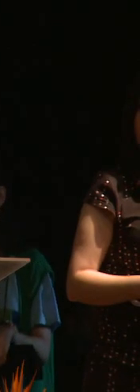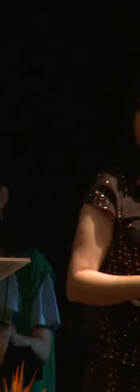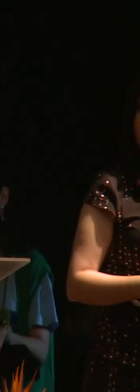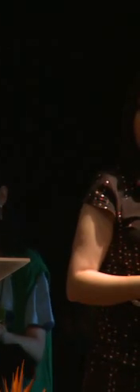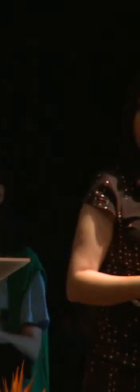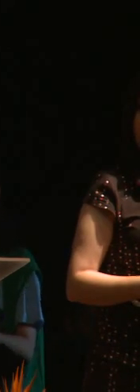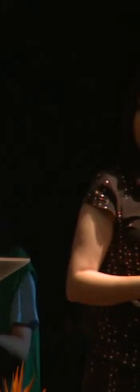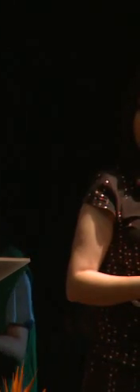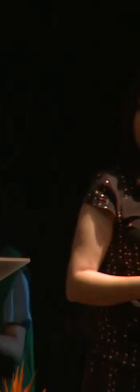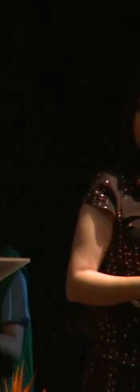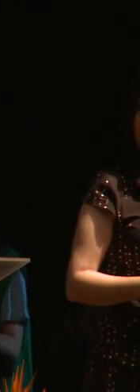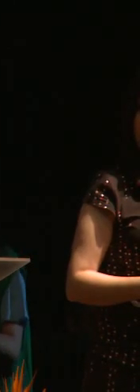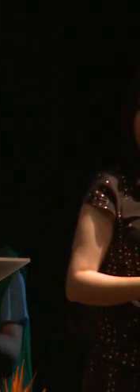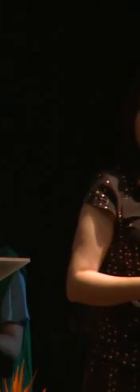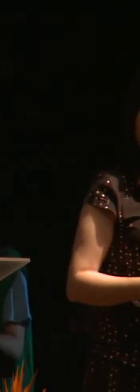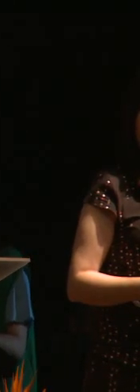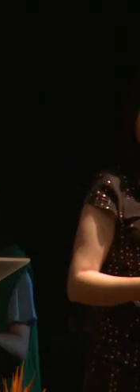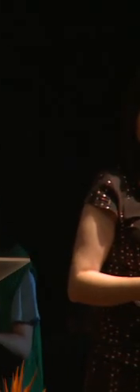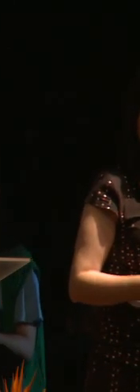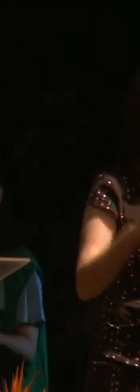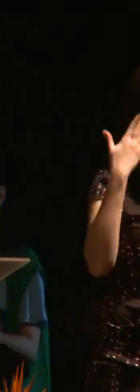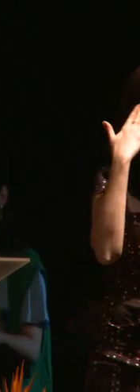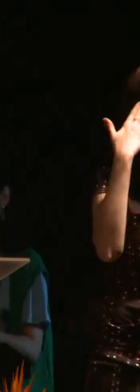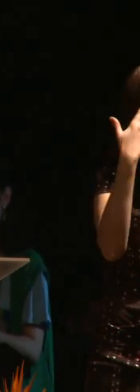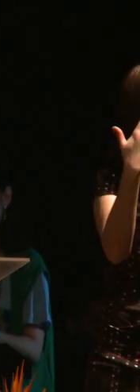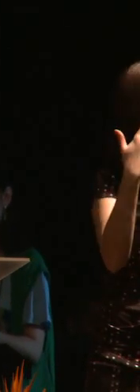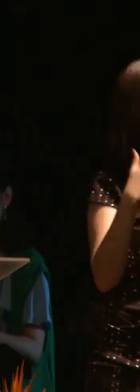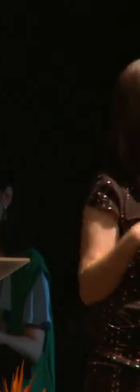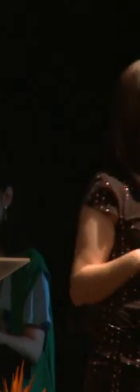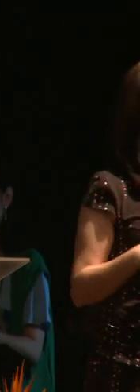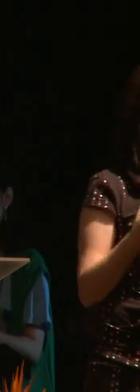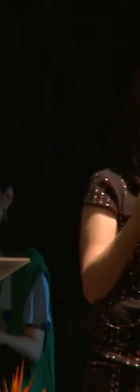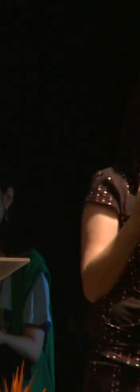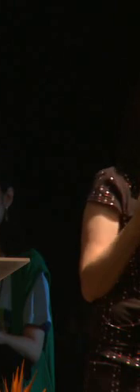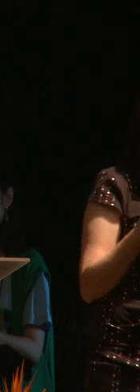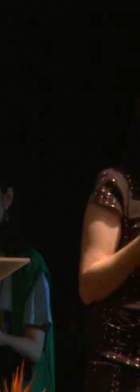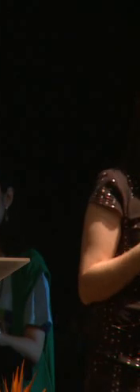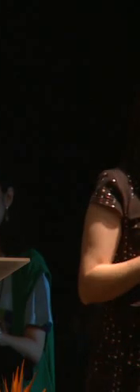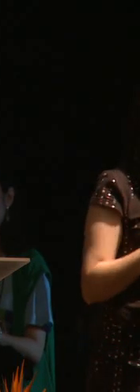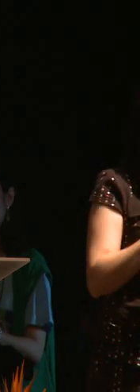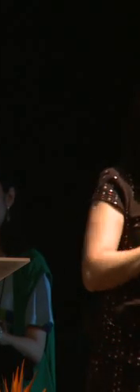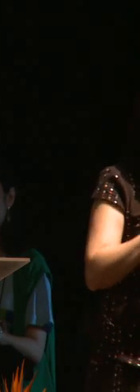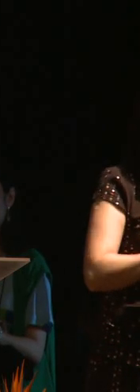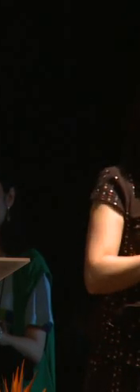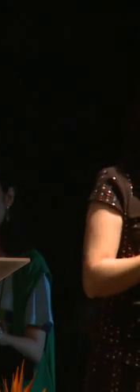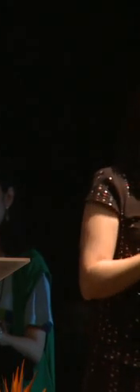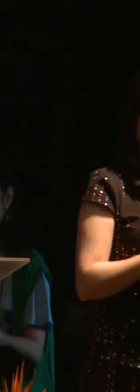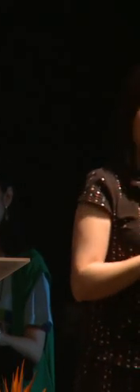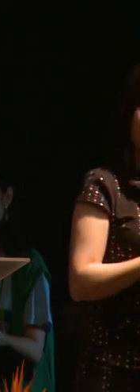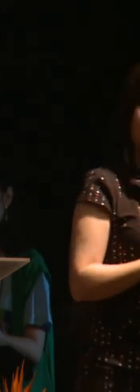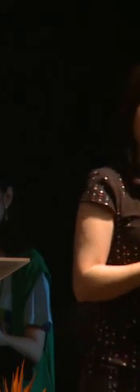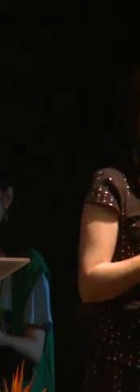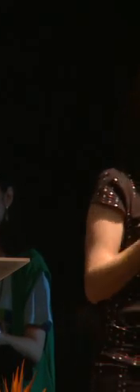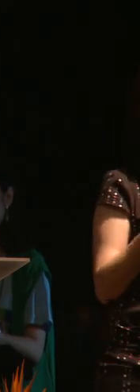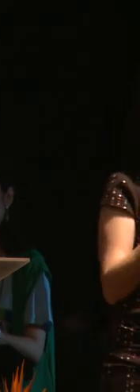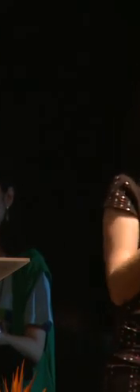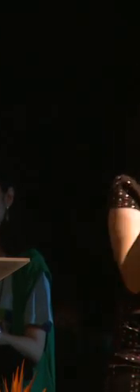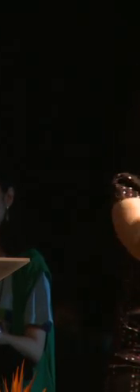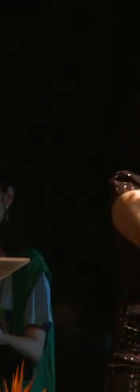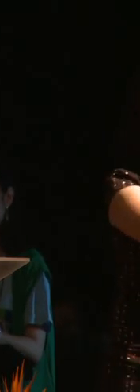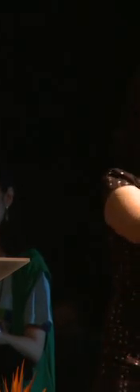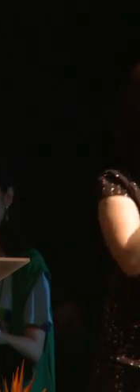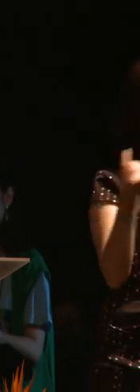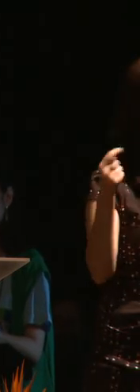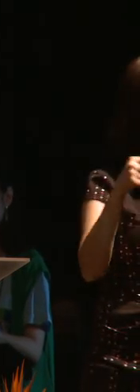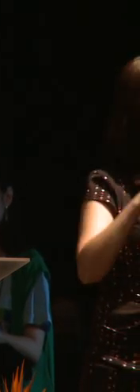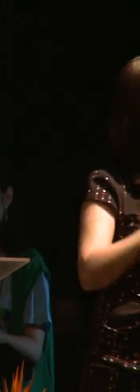Então, gente, eu agradeço muito hoje por poder estar aqui com vocês. Foi muito difícil a minha vinda,